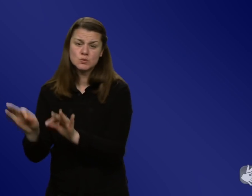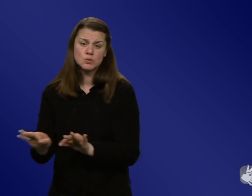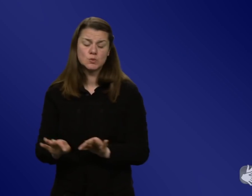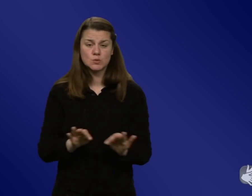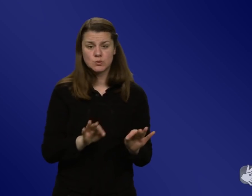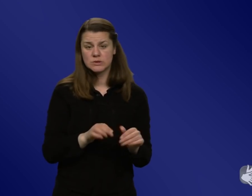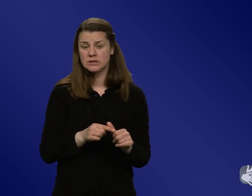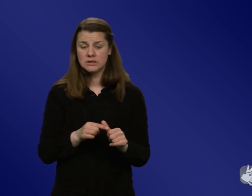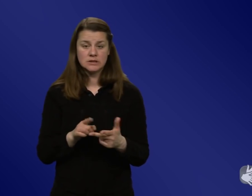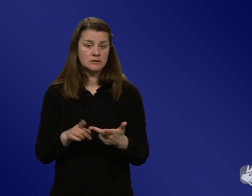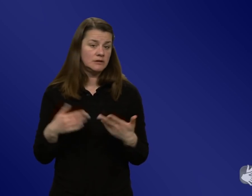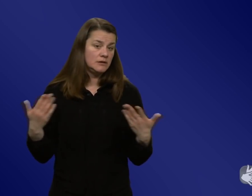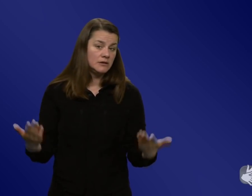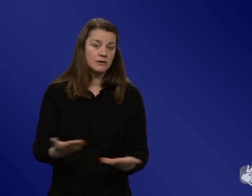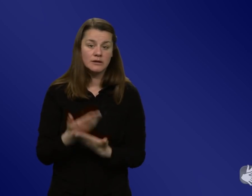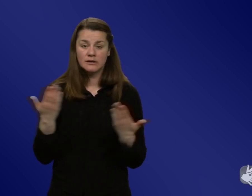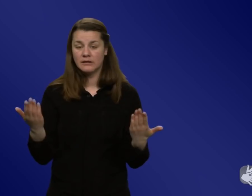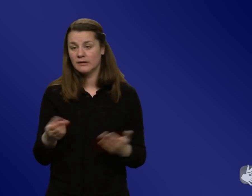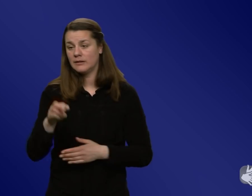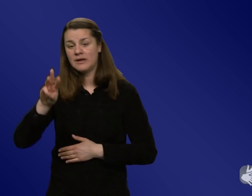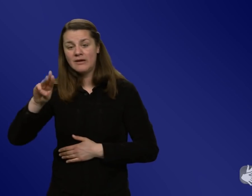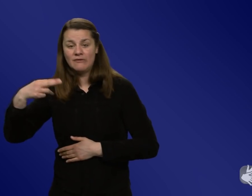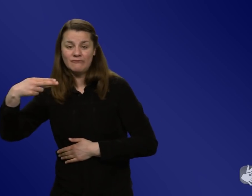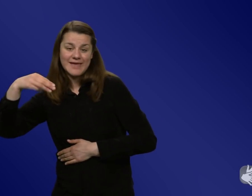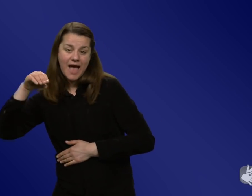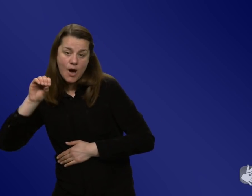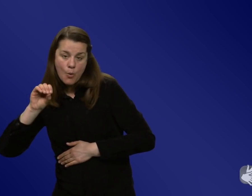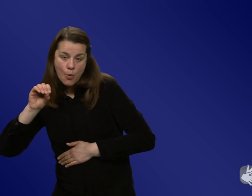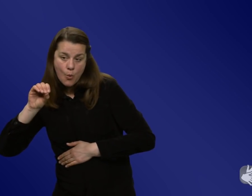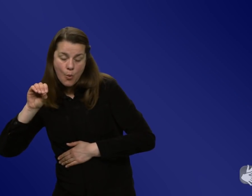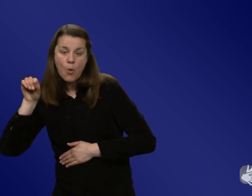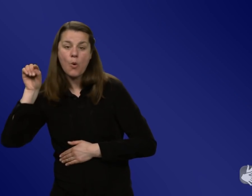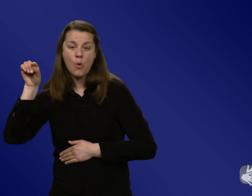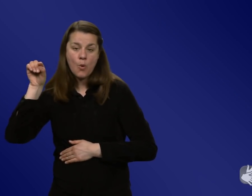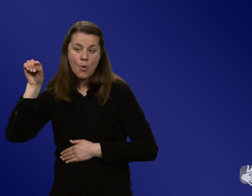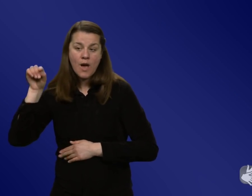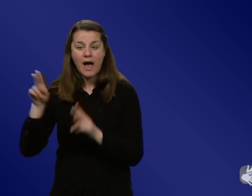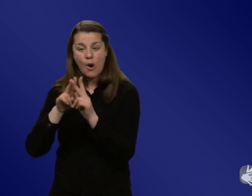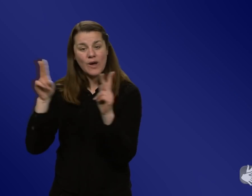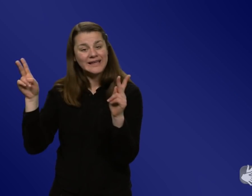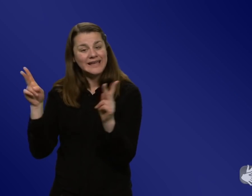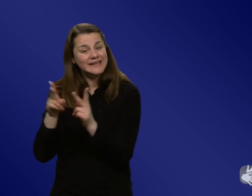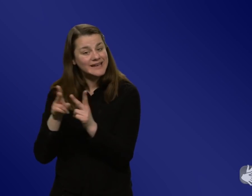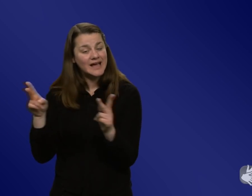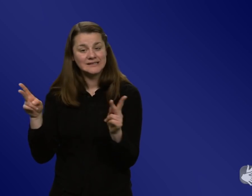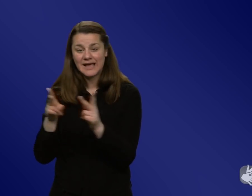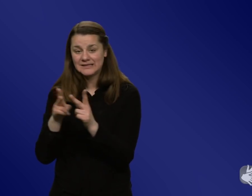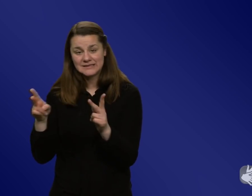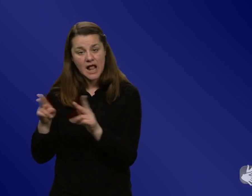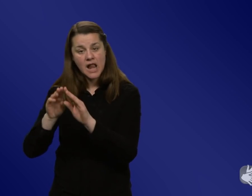-Guidants, die auf der Basis von internationalen Befunden sagen, wie geht man mit Falschinformationen um und so weiter, sowas